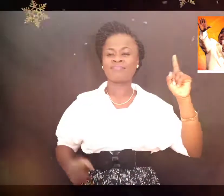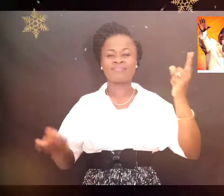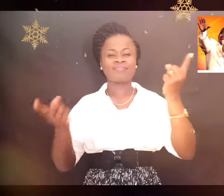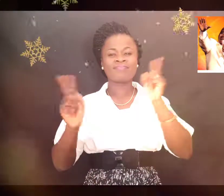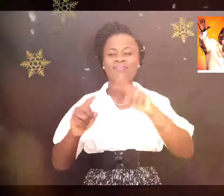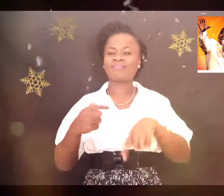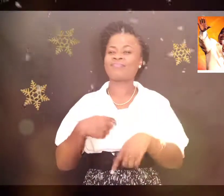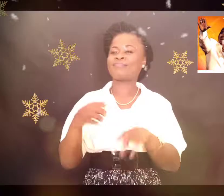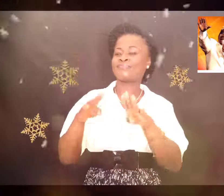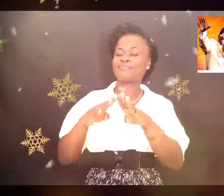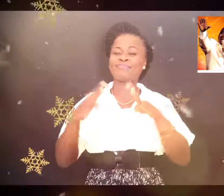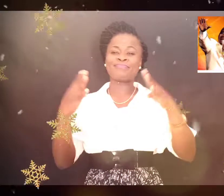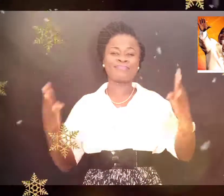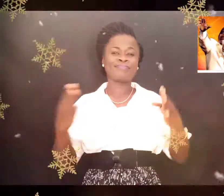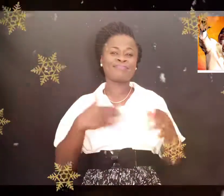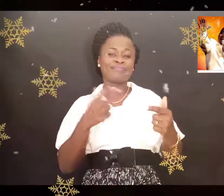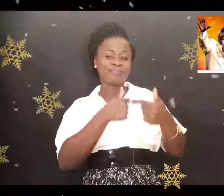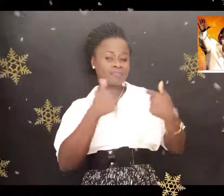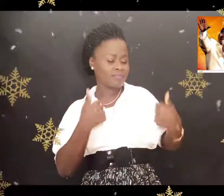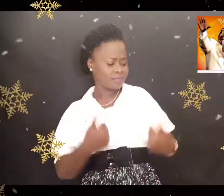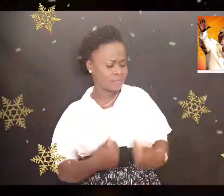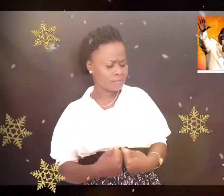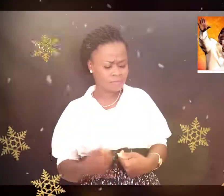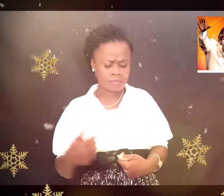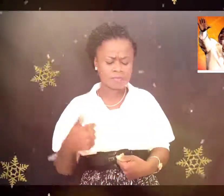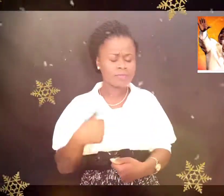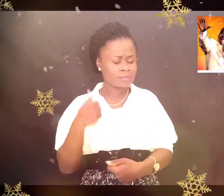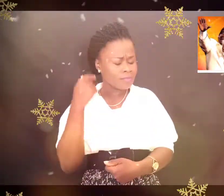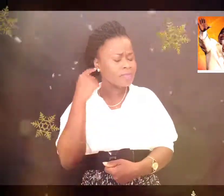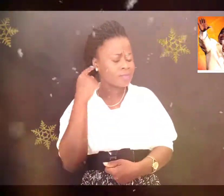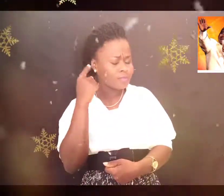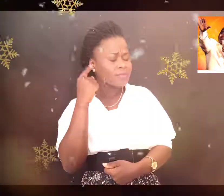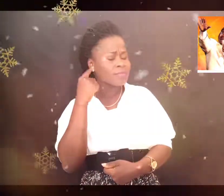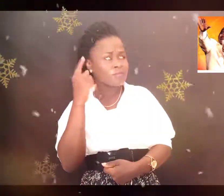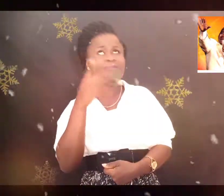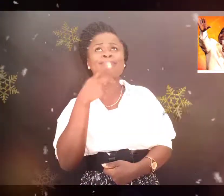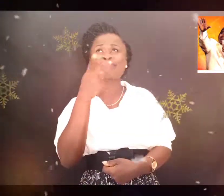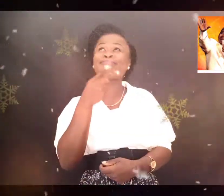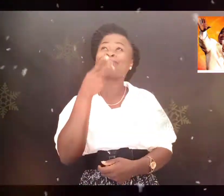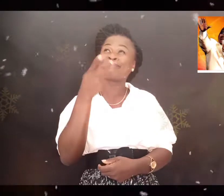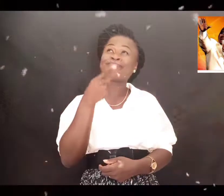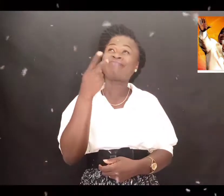Quand je t'ouvre mon cœur Je t'entends me parler